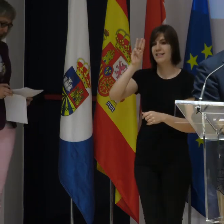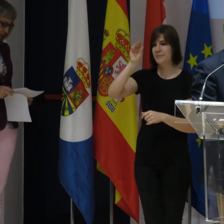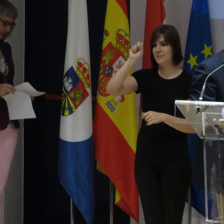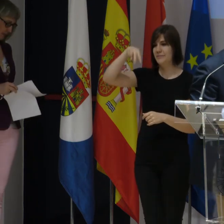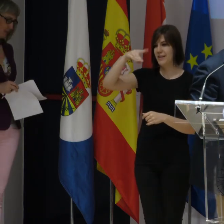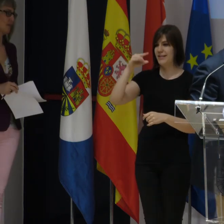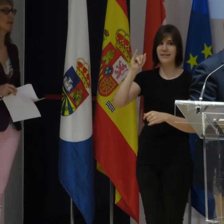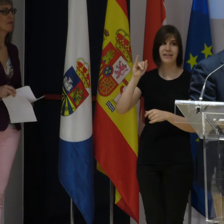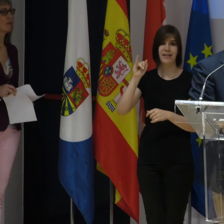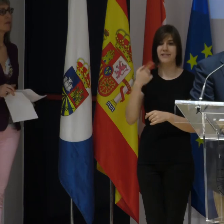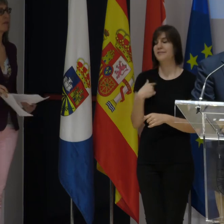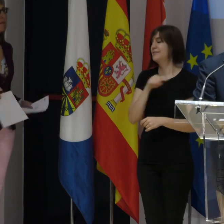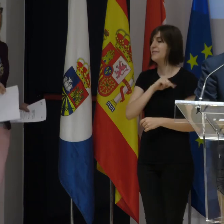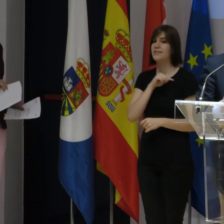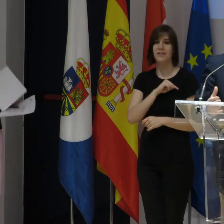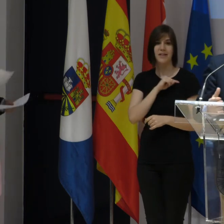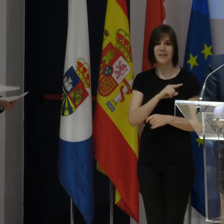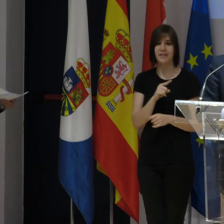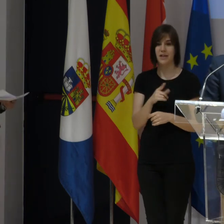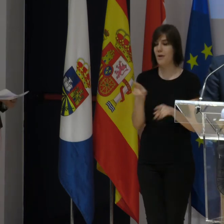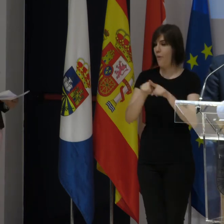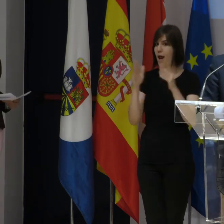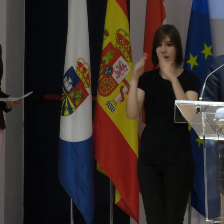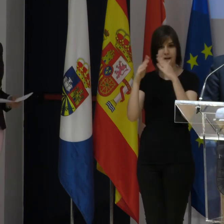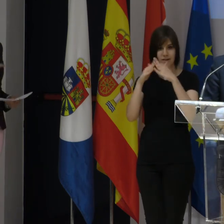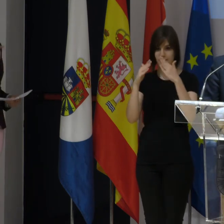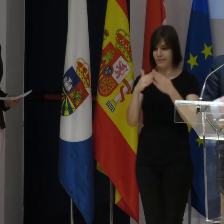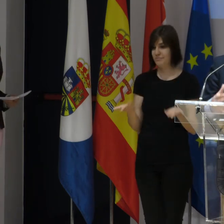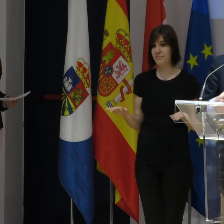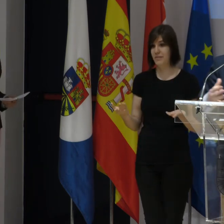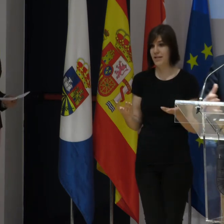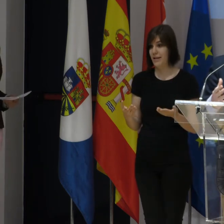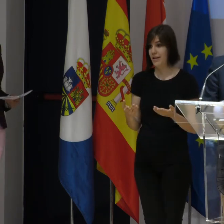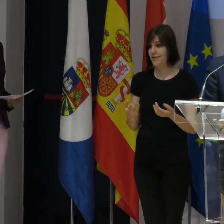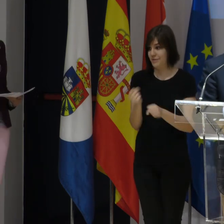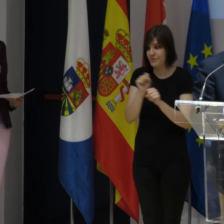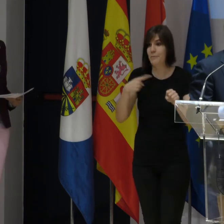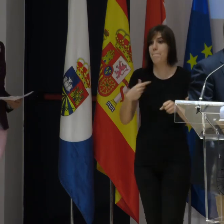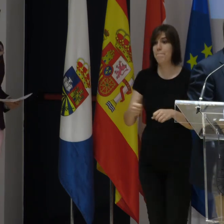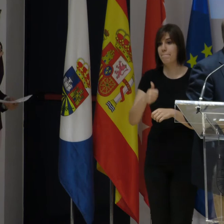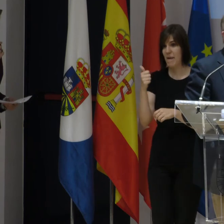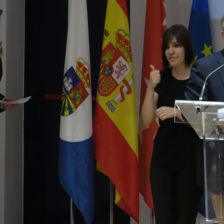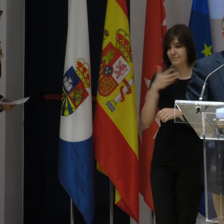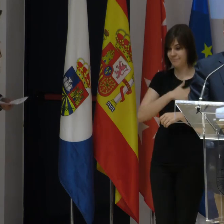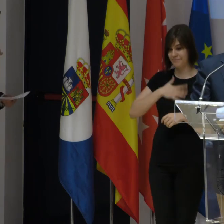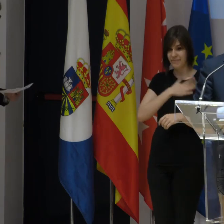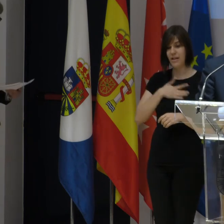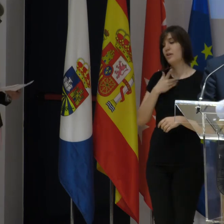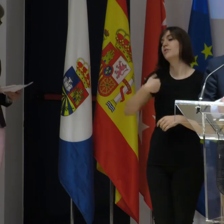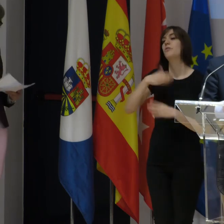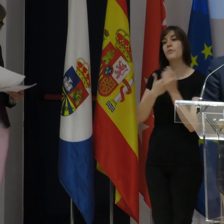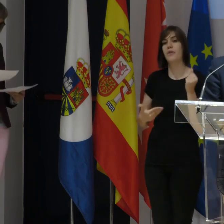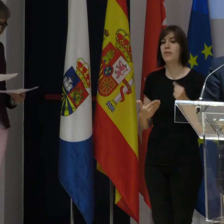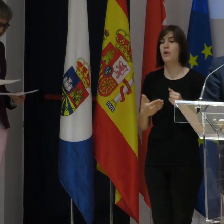nos hemos sentido, pues, como nuestra casa. Seguramente mejor que en otro sitio donde llevábamos más tiempo, ¿no? Nuestra fundación,